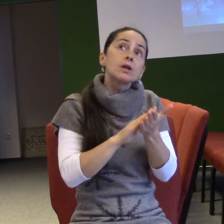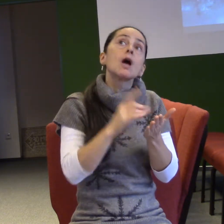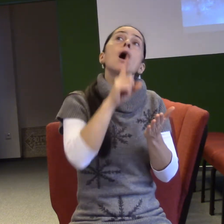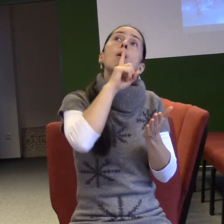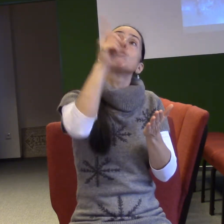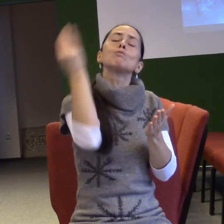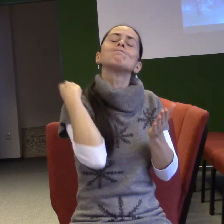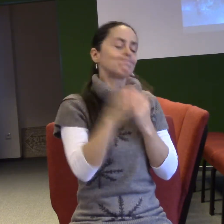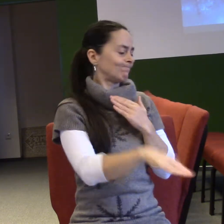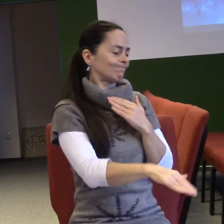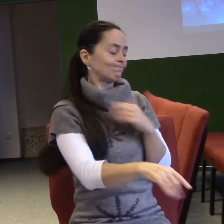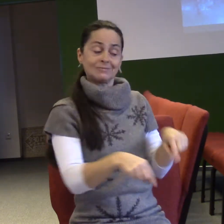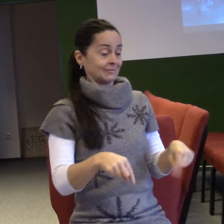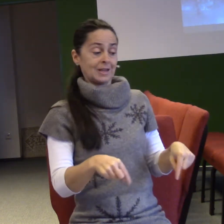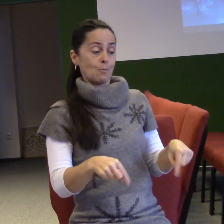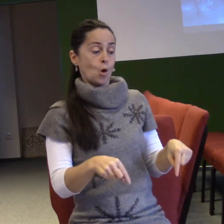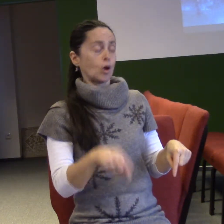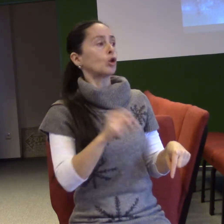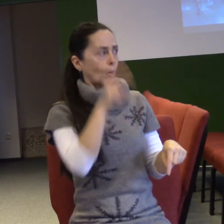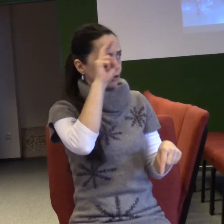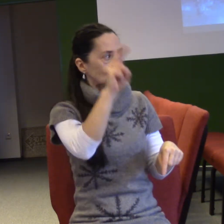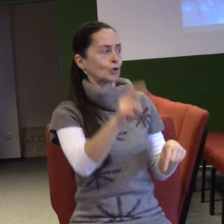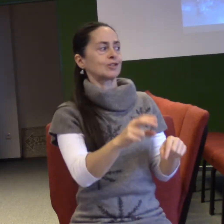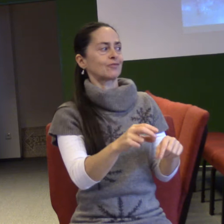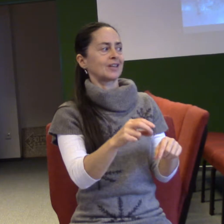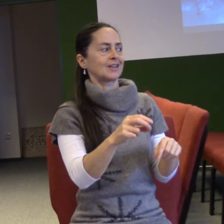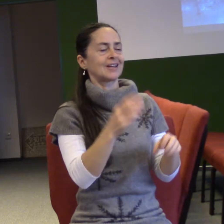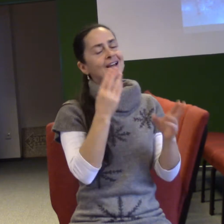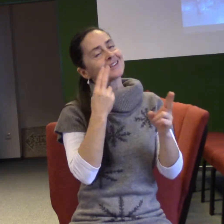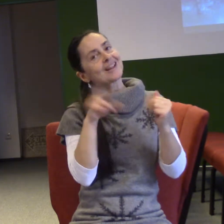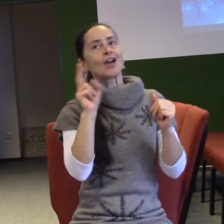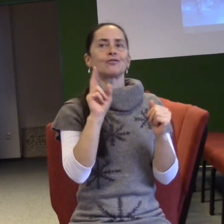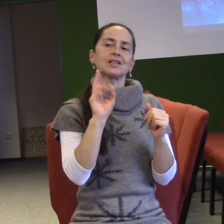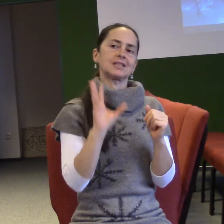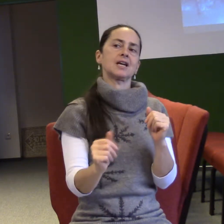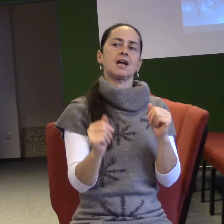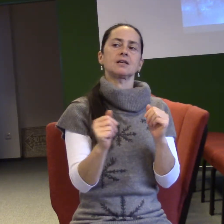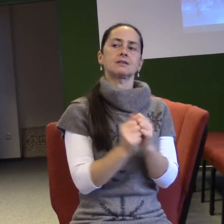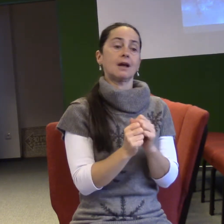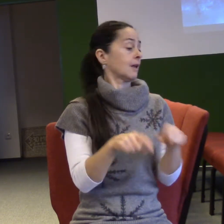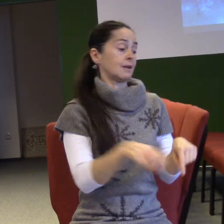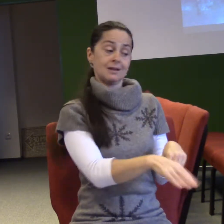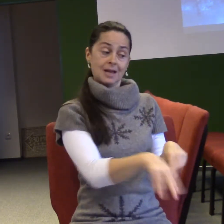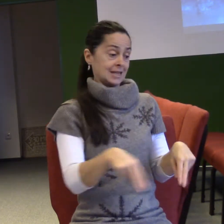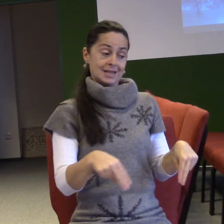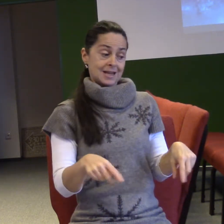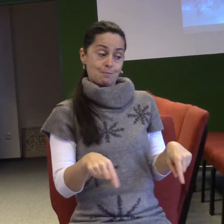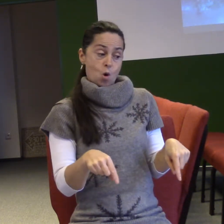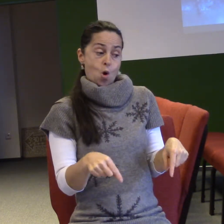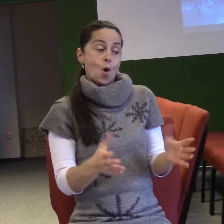To je někdy to nejlepší prodoství, které můžete od Boha slyšet. Neboj se, nebuď tak vyděšený. Ale on hnedka pokračuje a říká mu, neboj se,